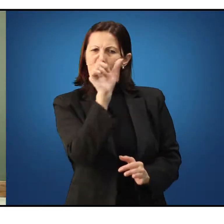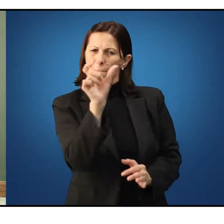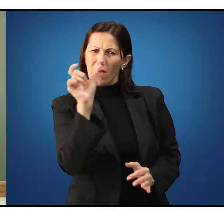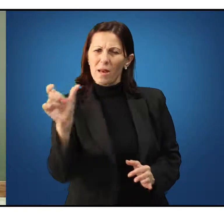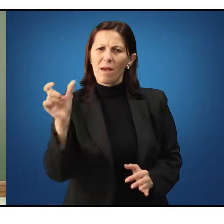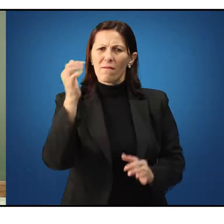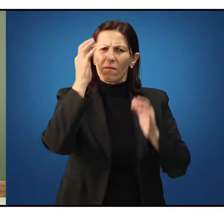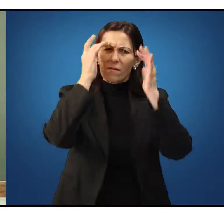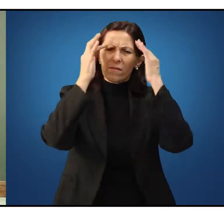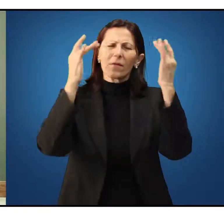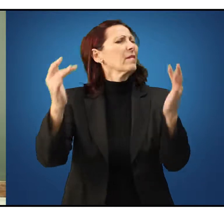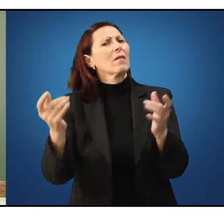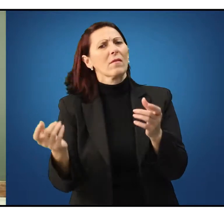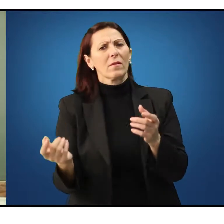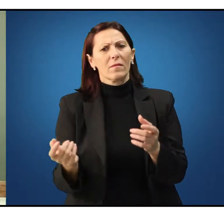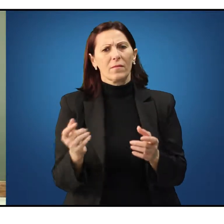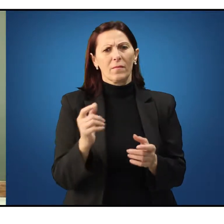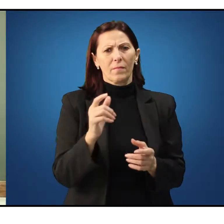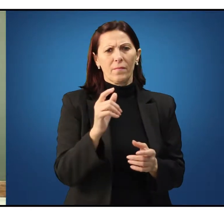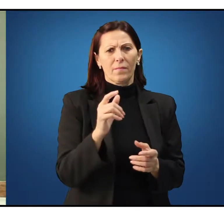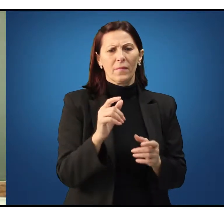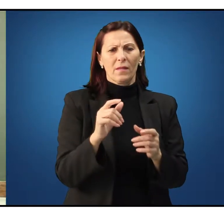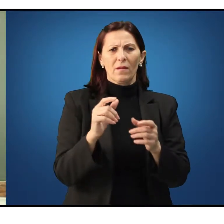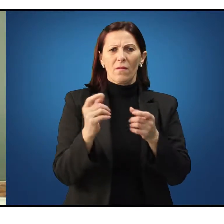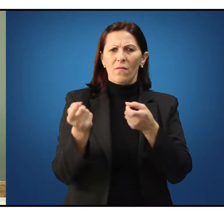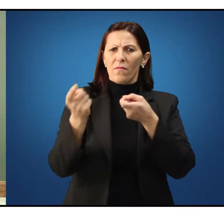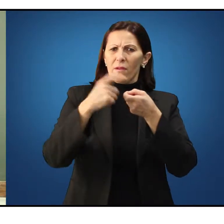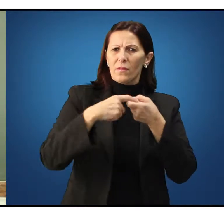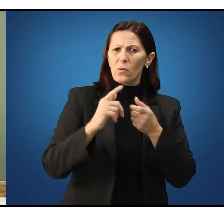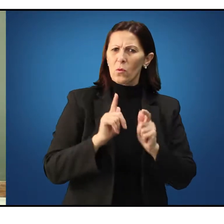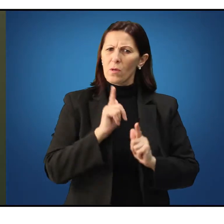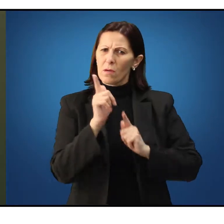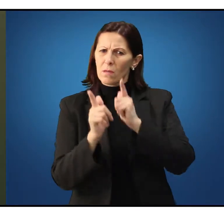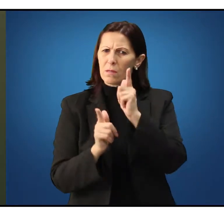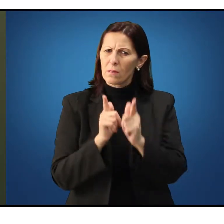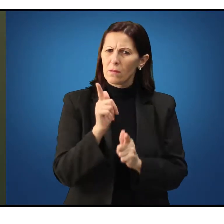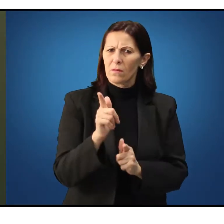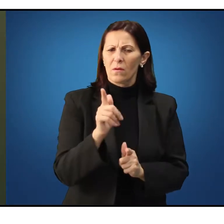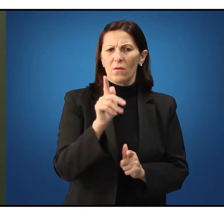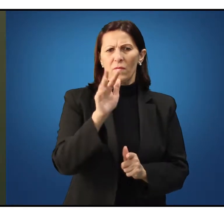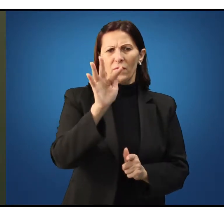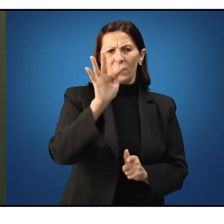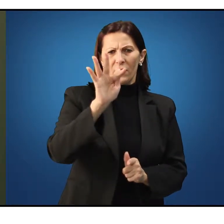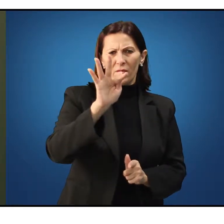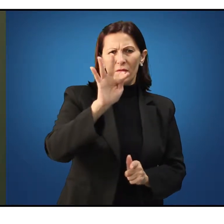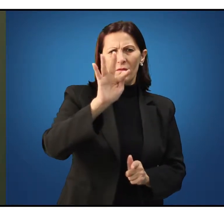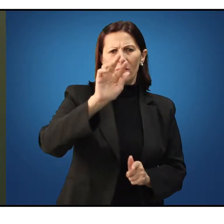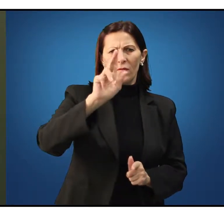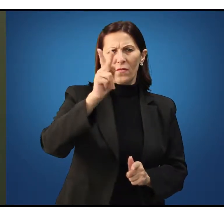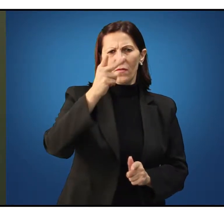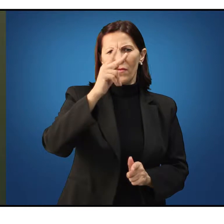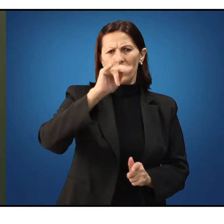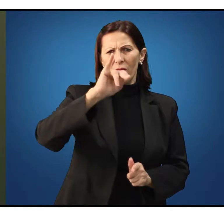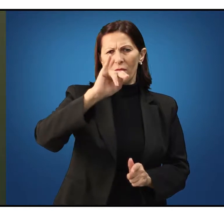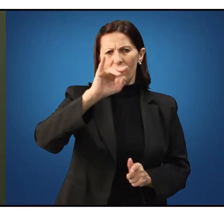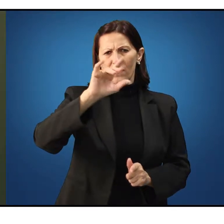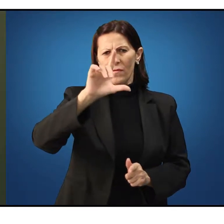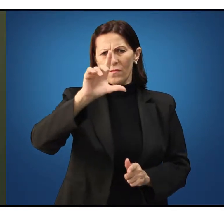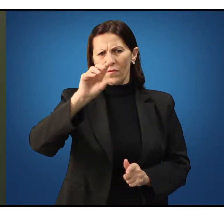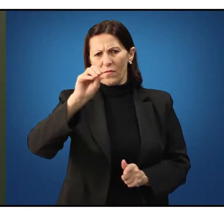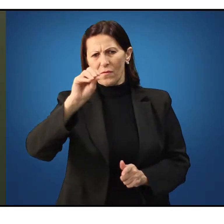vem de radicais gregos, filos mais